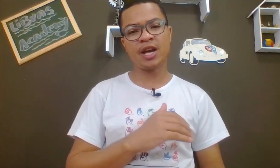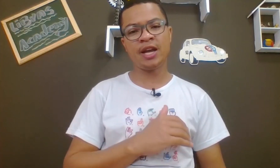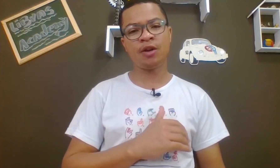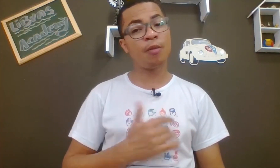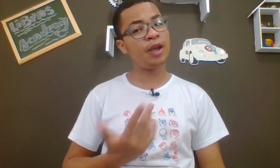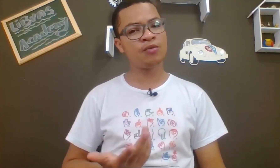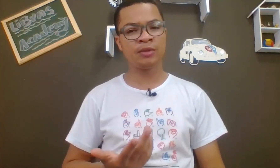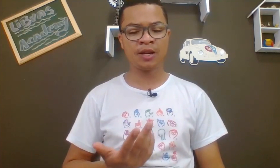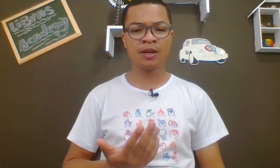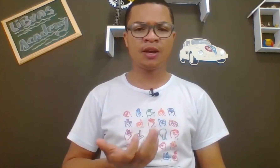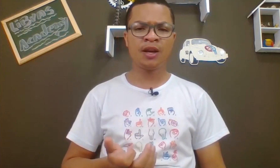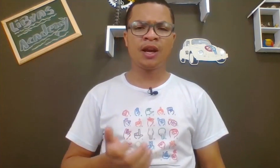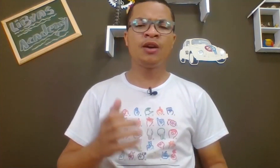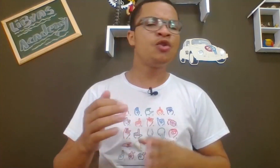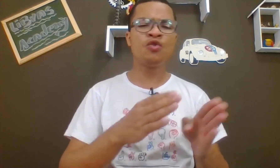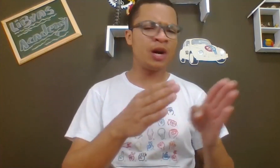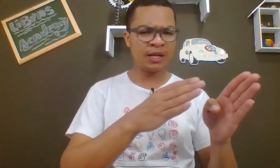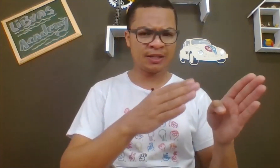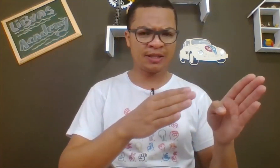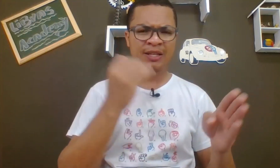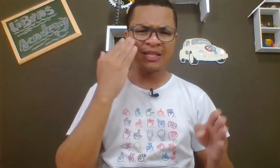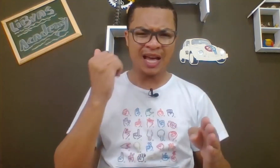usar ele como pergunta rua, sabe?